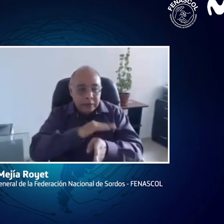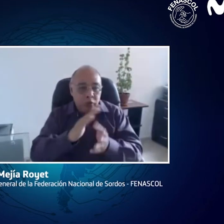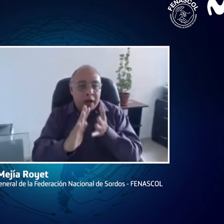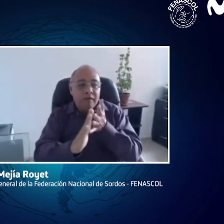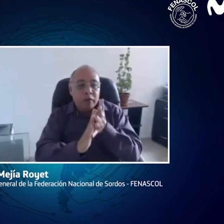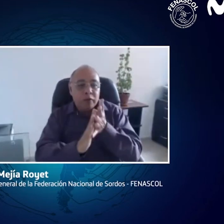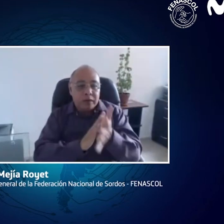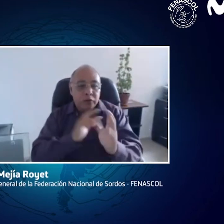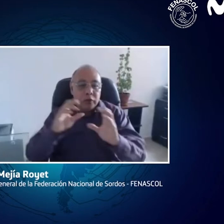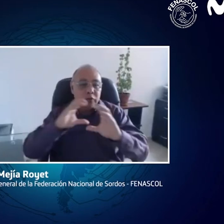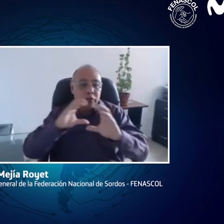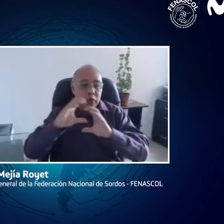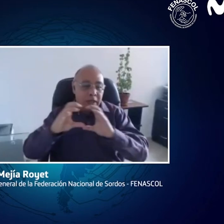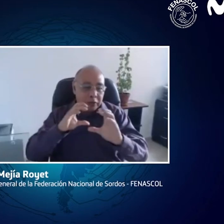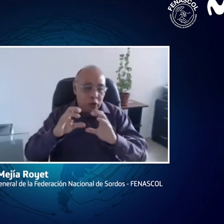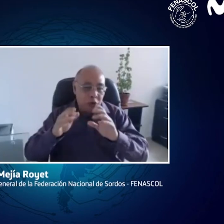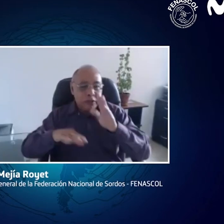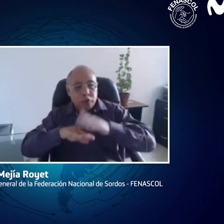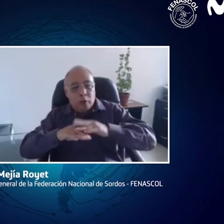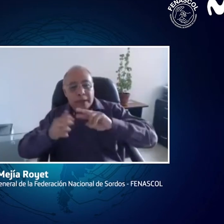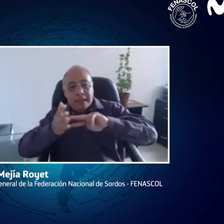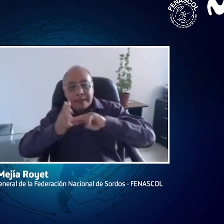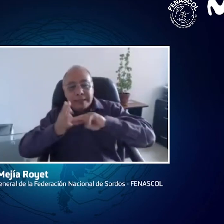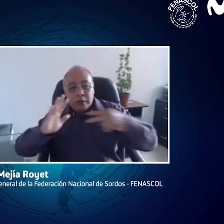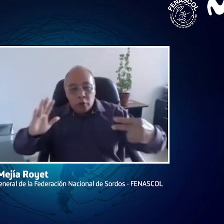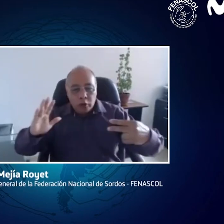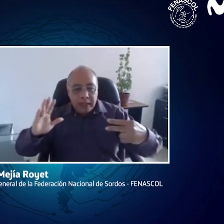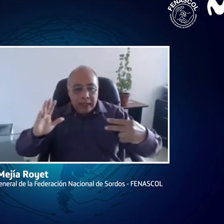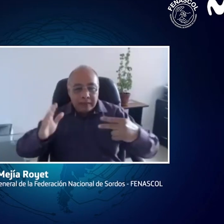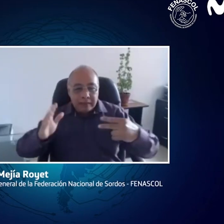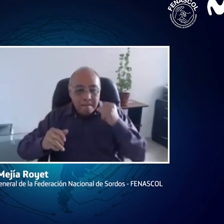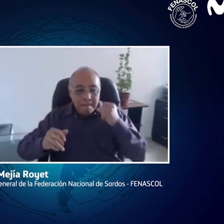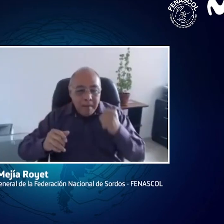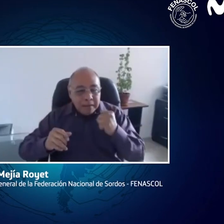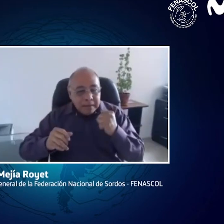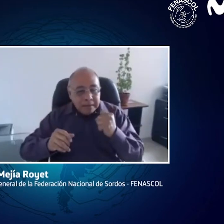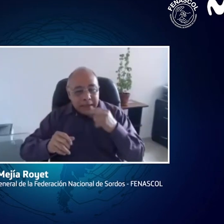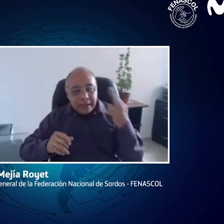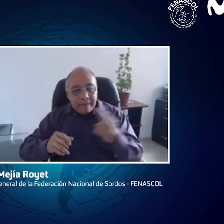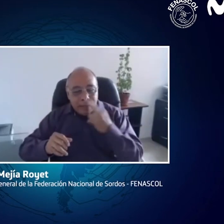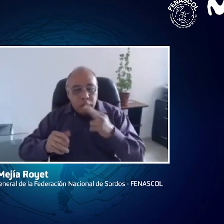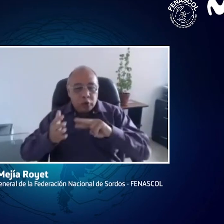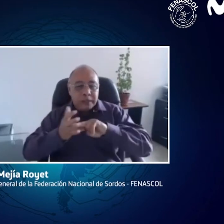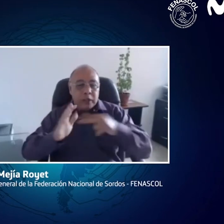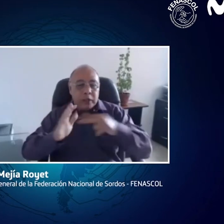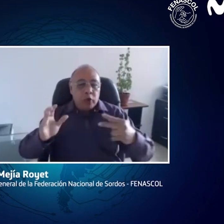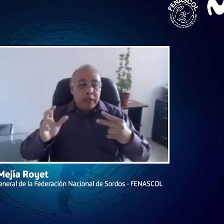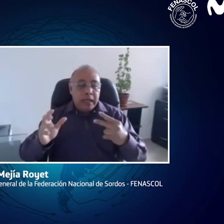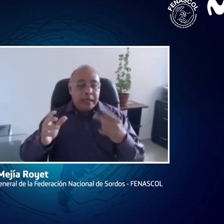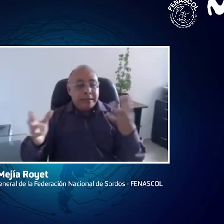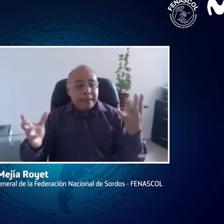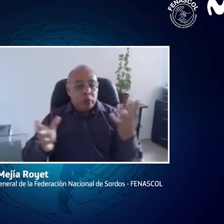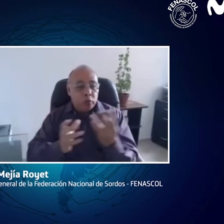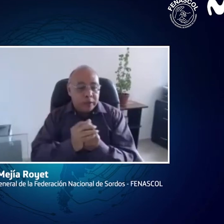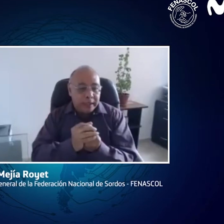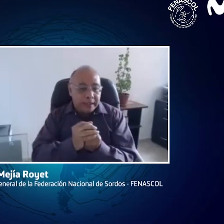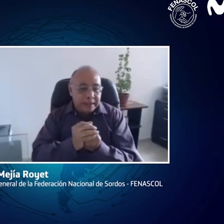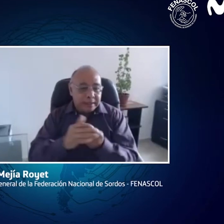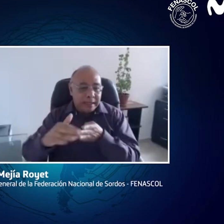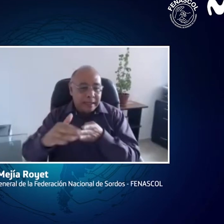al Estado sobre el tema de accesibilidad y accesibilidad en la información, la